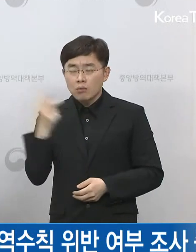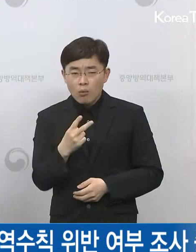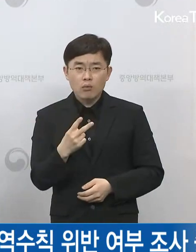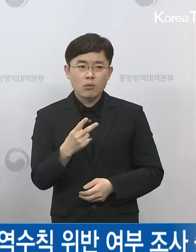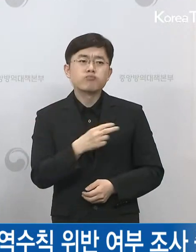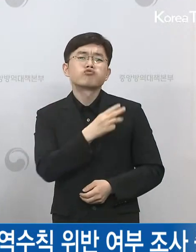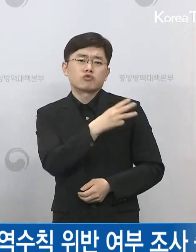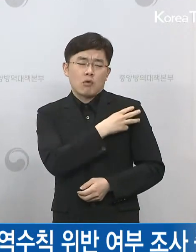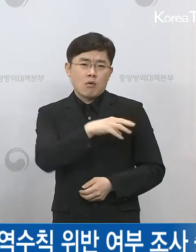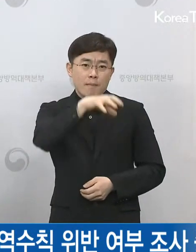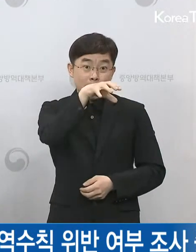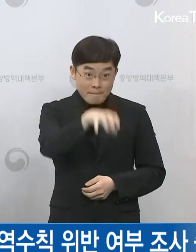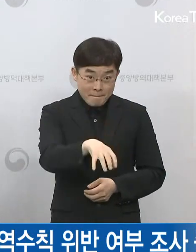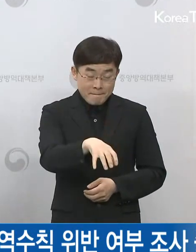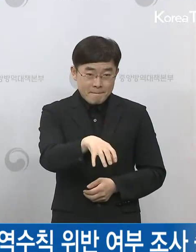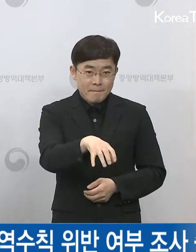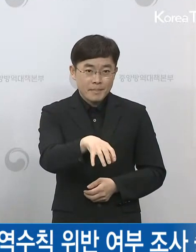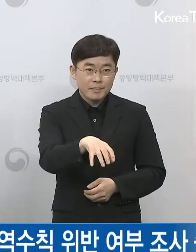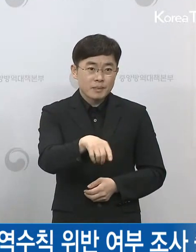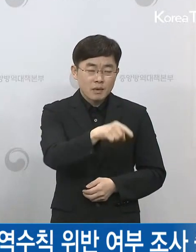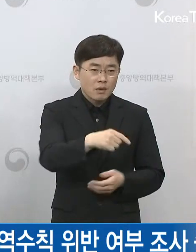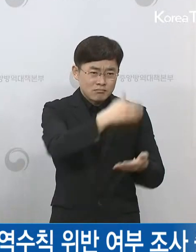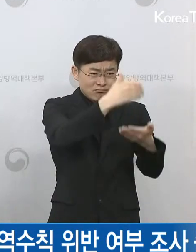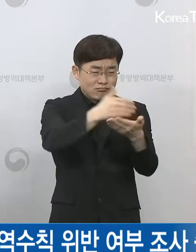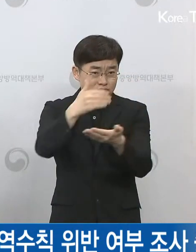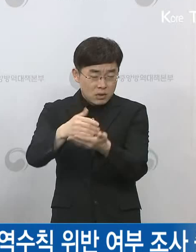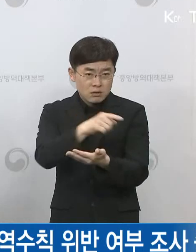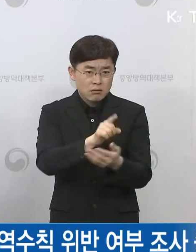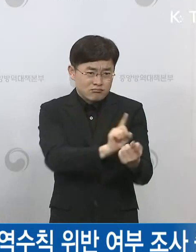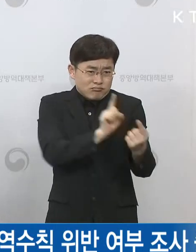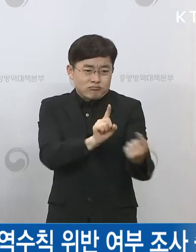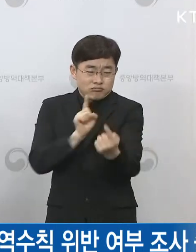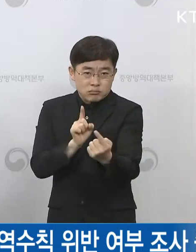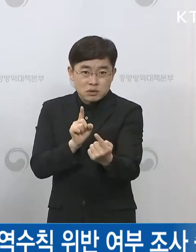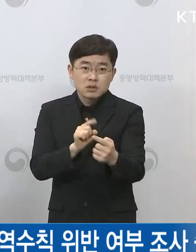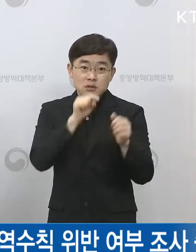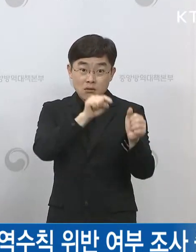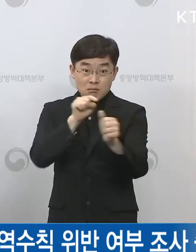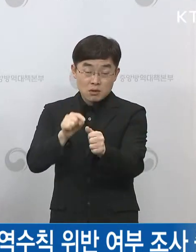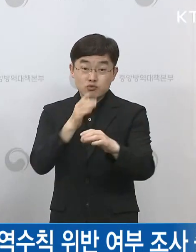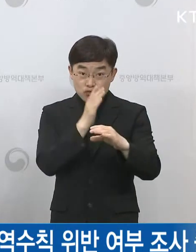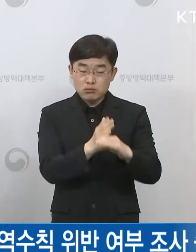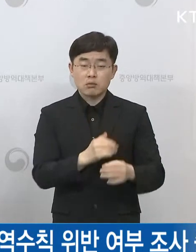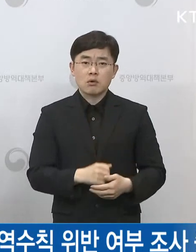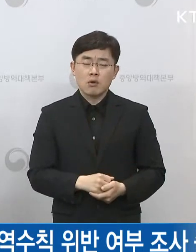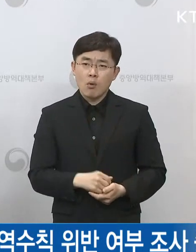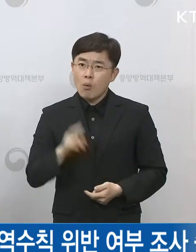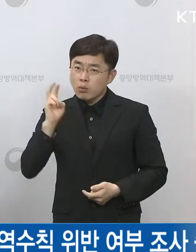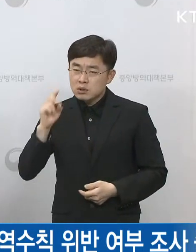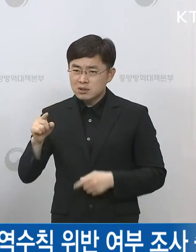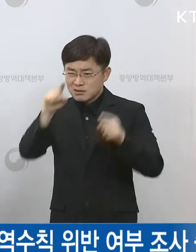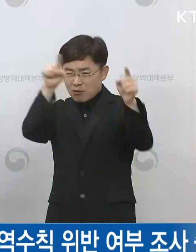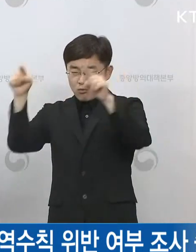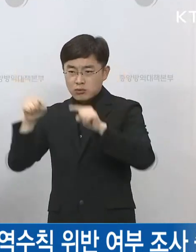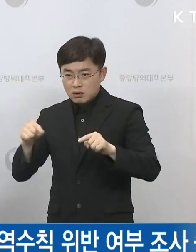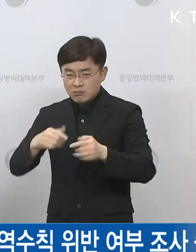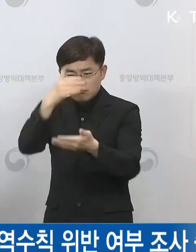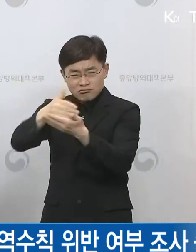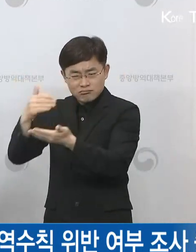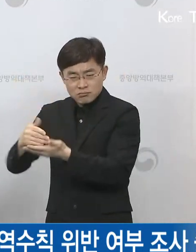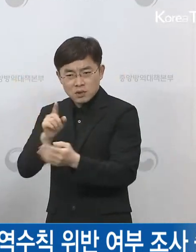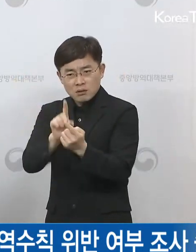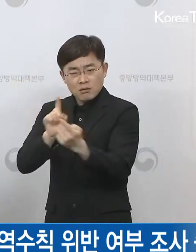체제로 복귀하겠다고 했는데 거리 두기 수준을 조정하는 것도 고려하고 있는지 질문 주셨습니다.